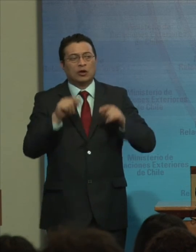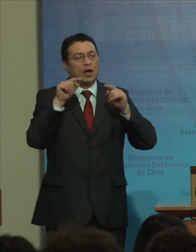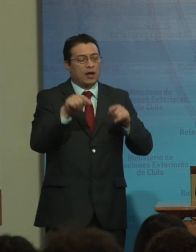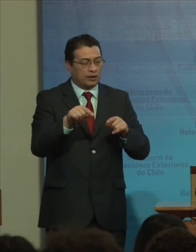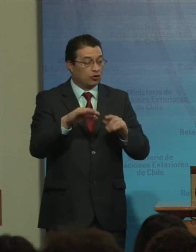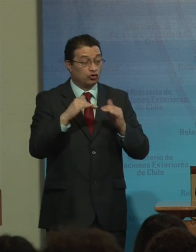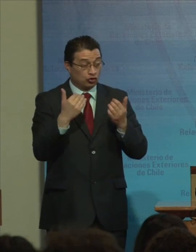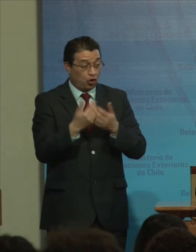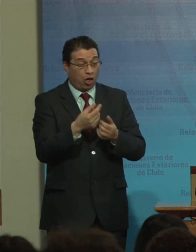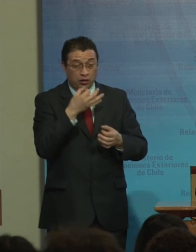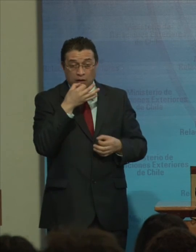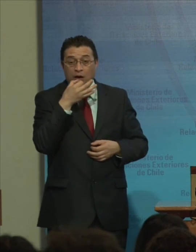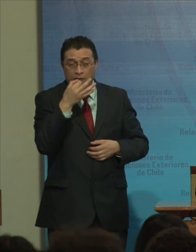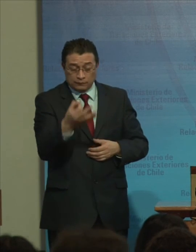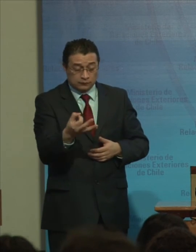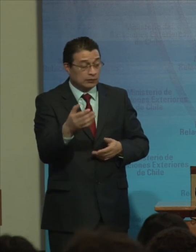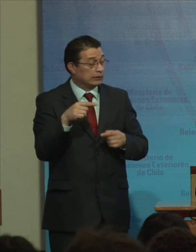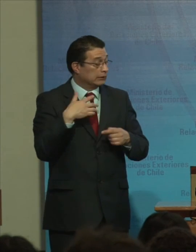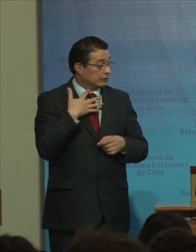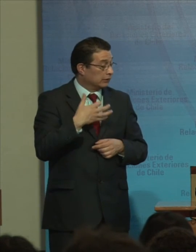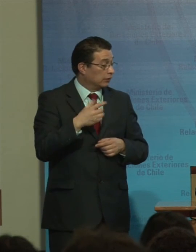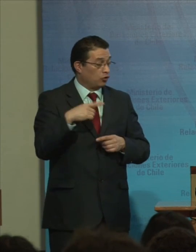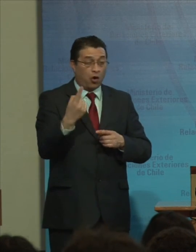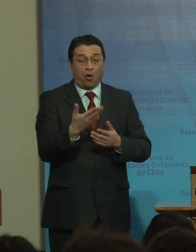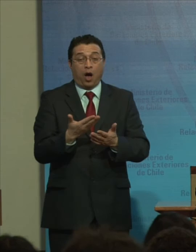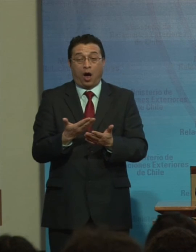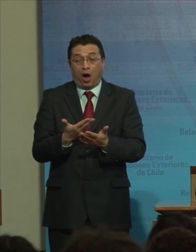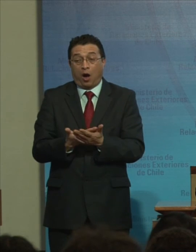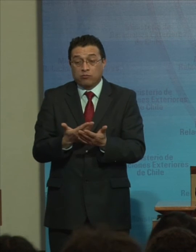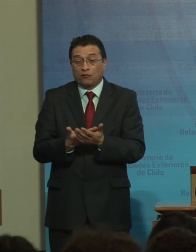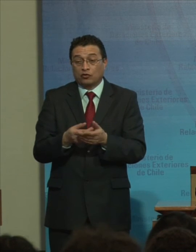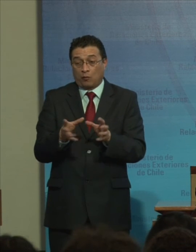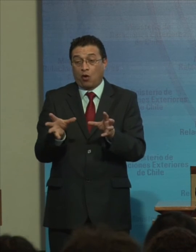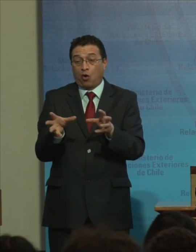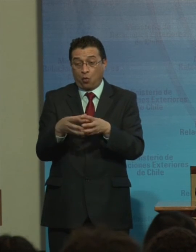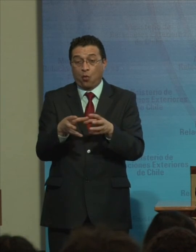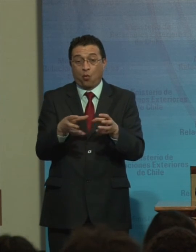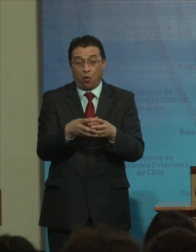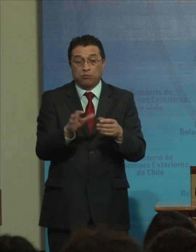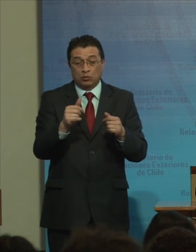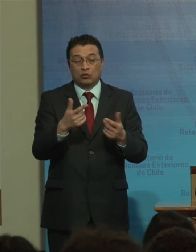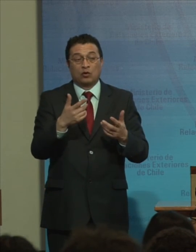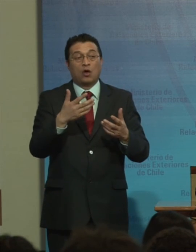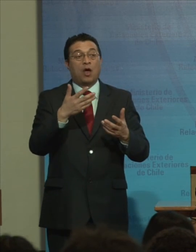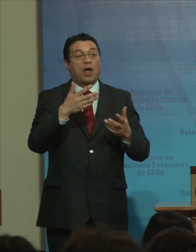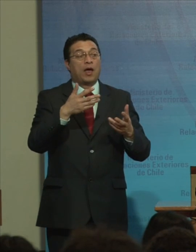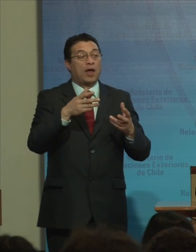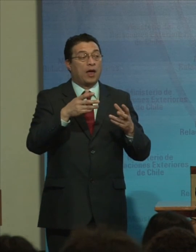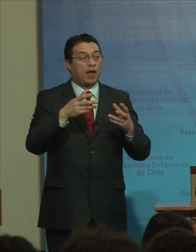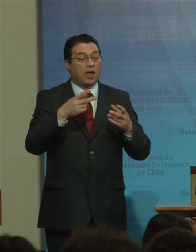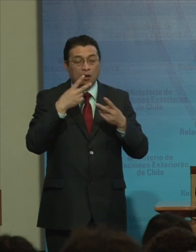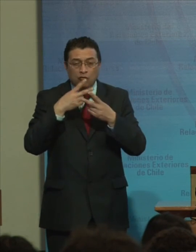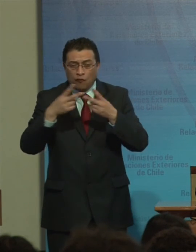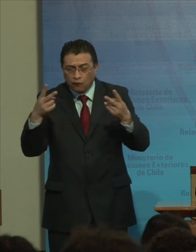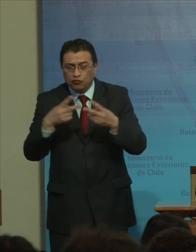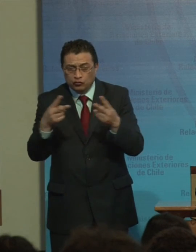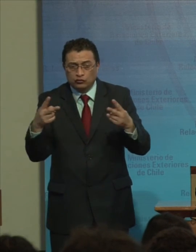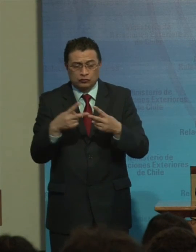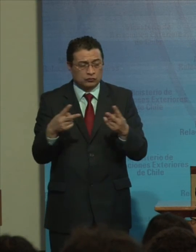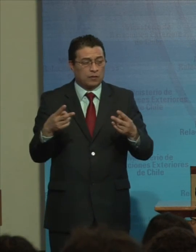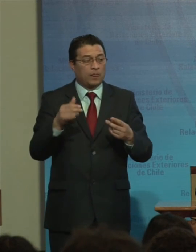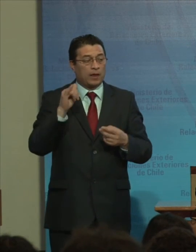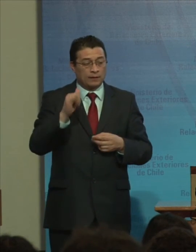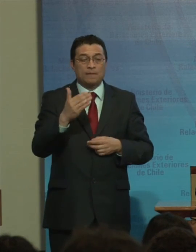A que Lo aprovechemos En los grupos Lo aprovechemos En las emisoras Y también